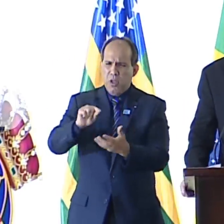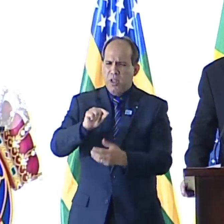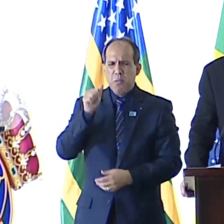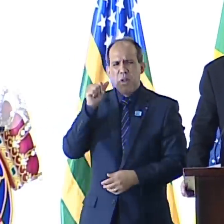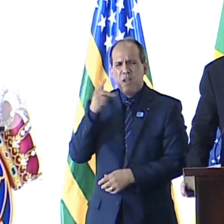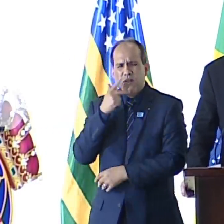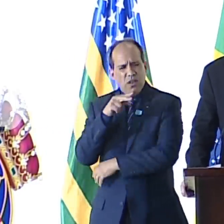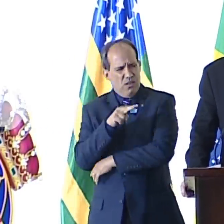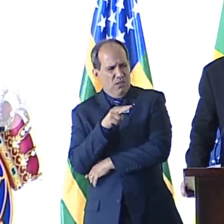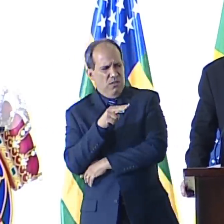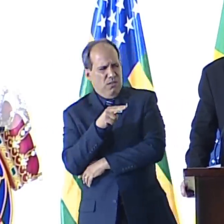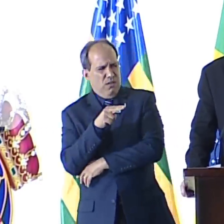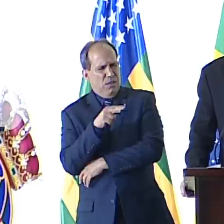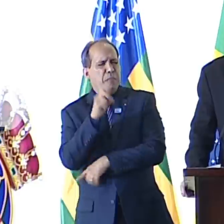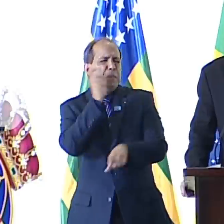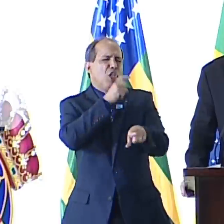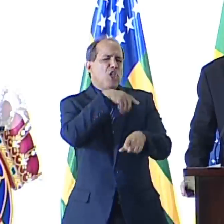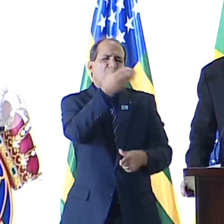indignada,